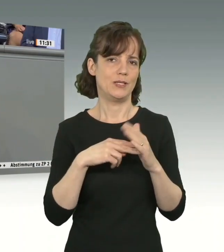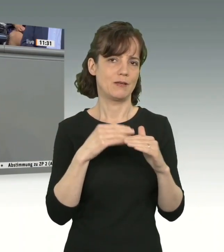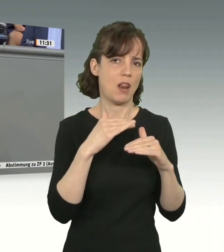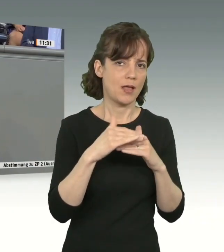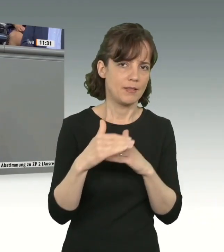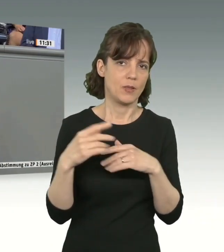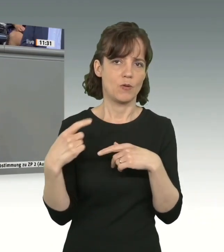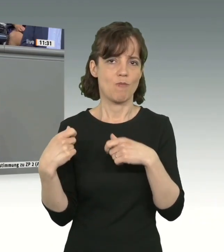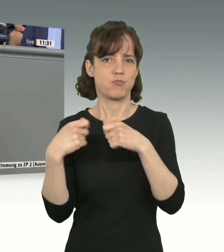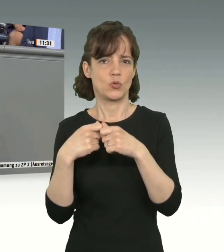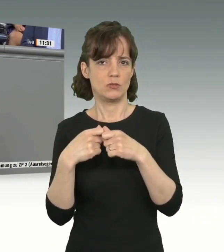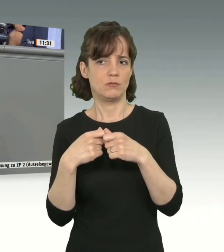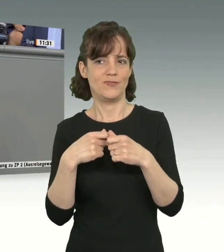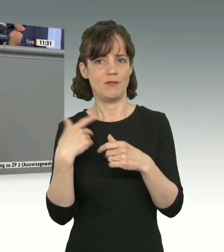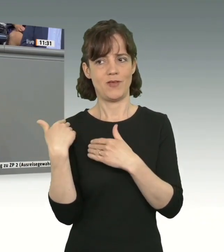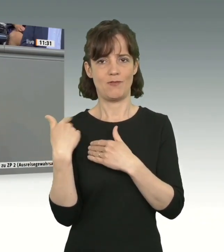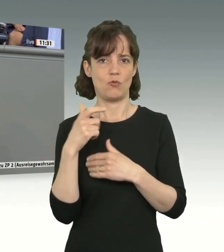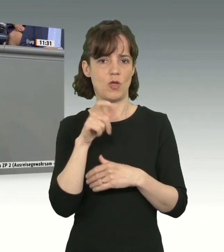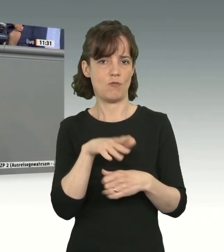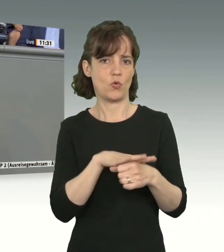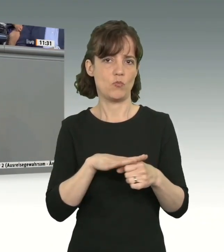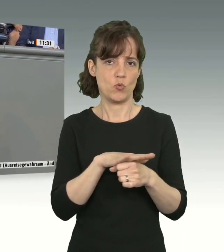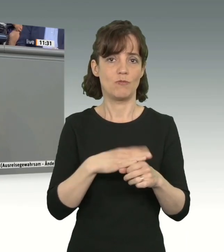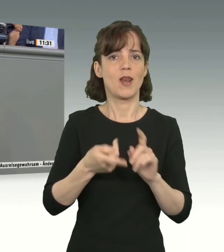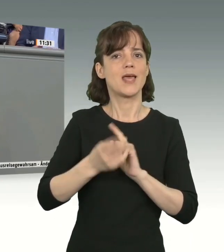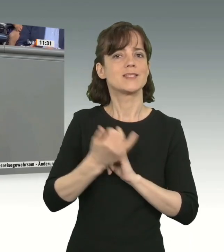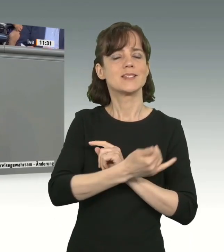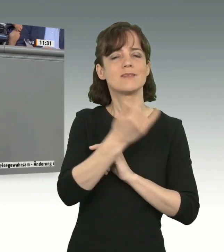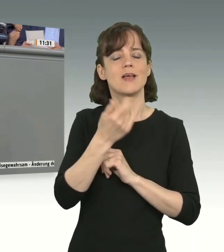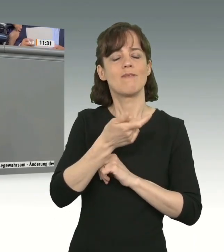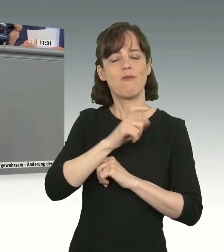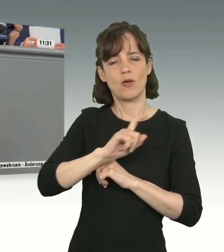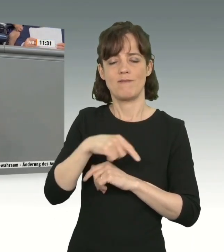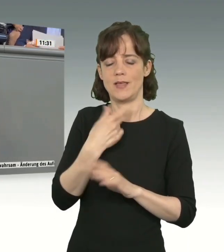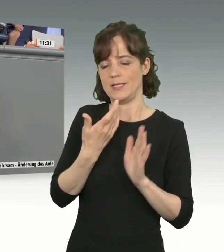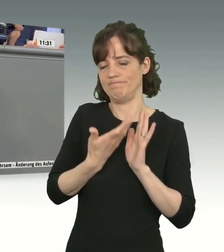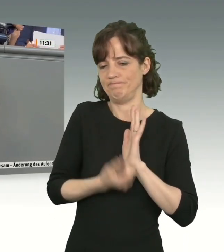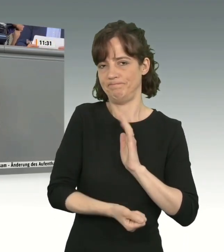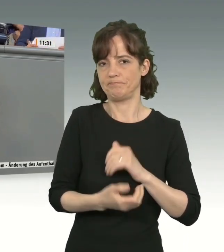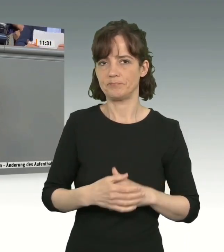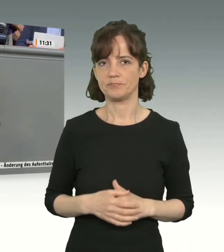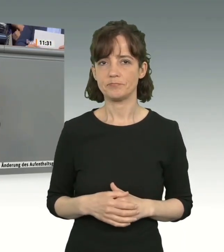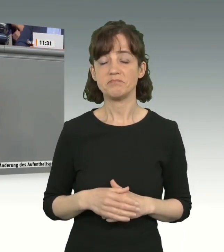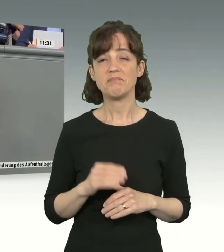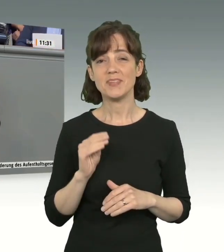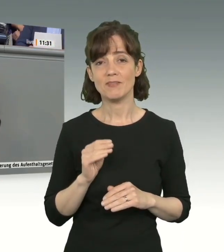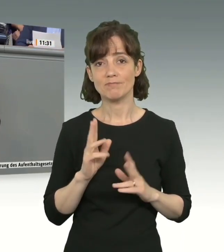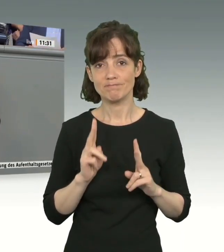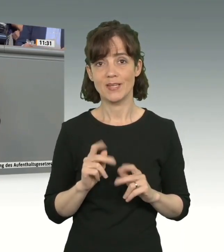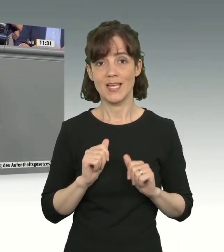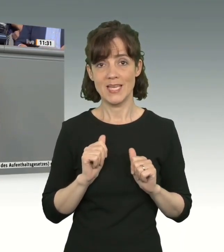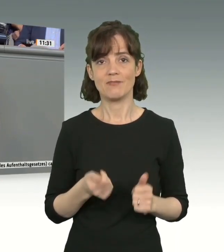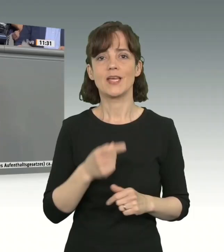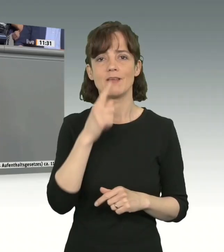Bund den Kommunen gegenüber angeht, und wir in der vergangenen Woche hier eins festgestellt haben. Es wäre unheimlich hilfreich, wenn die Union